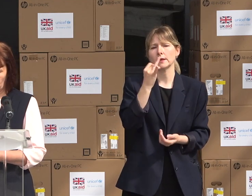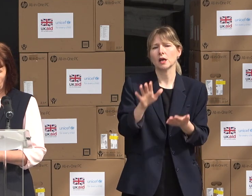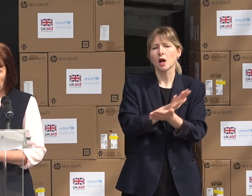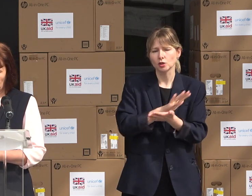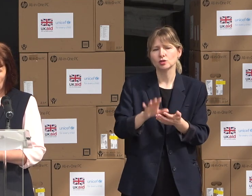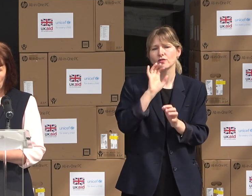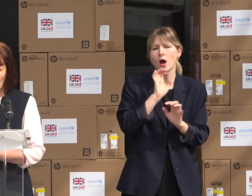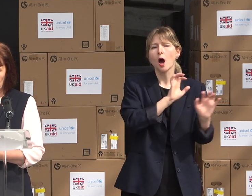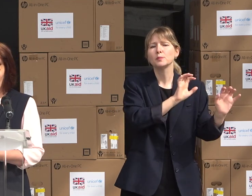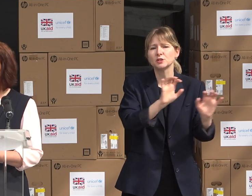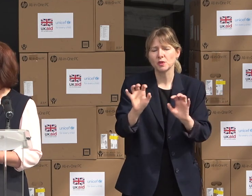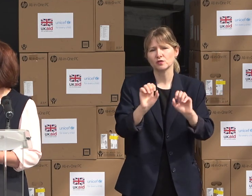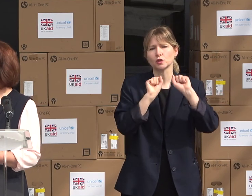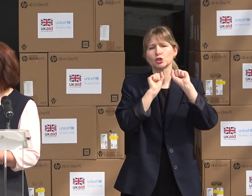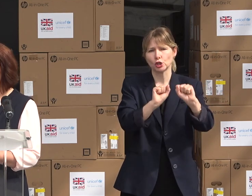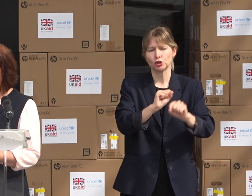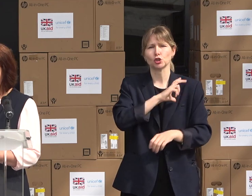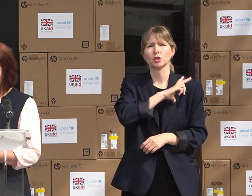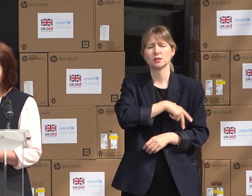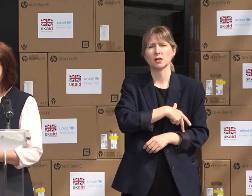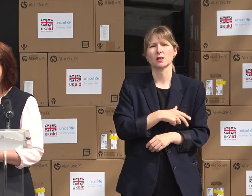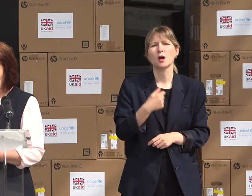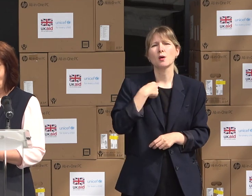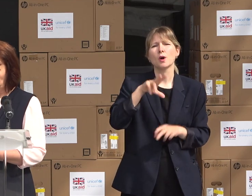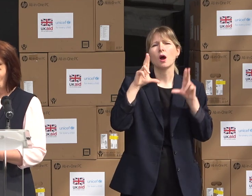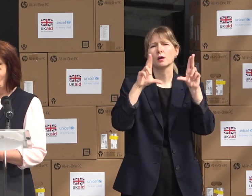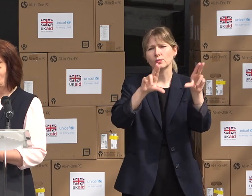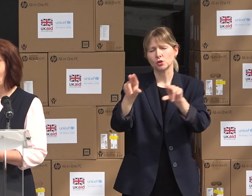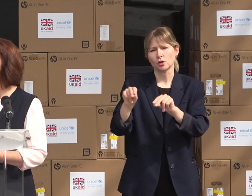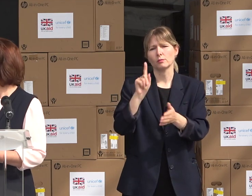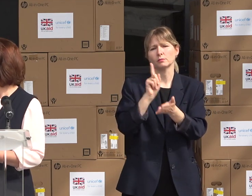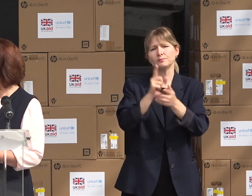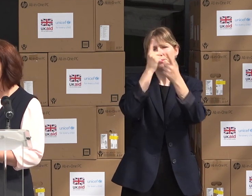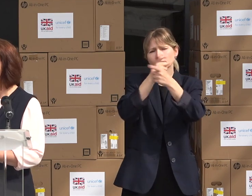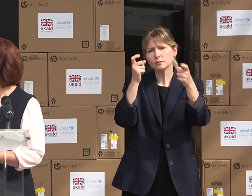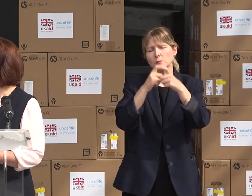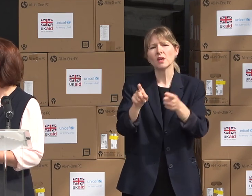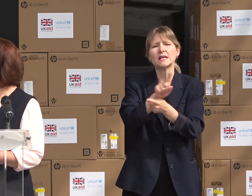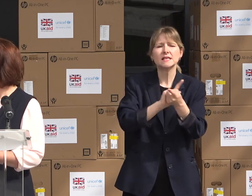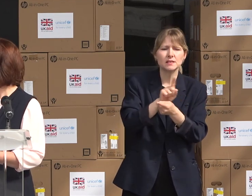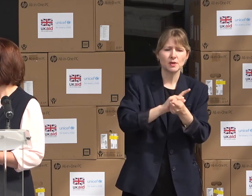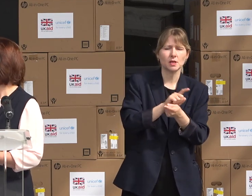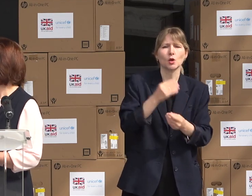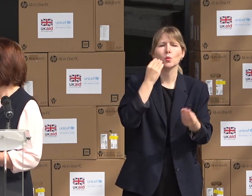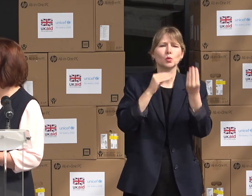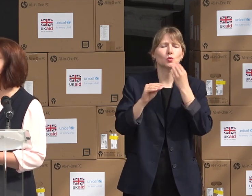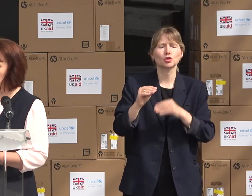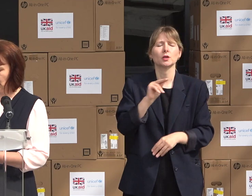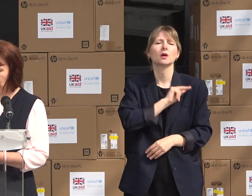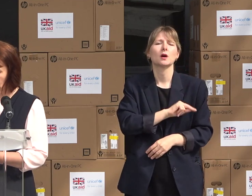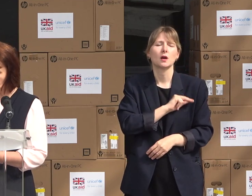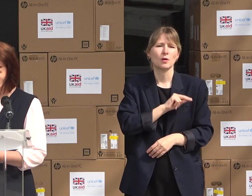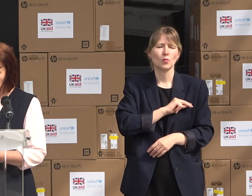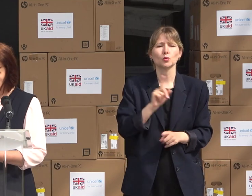sociale. Promitem să vă ținem la curient cu progresele și impactul pe care le vom